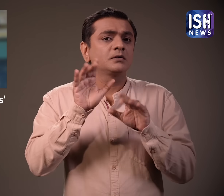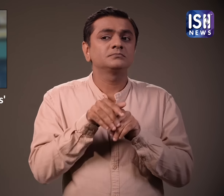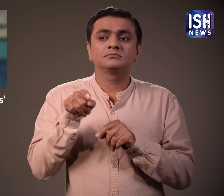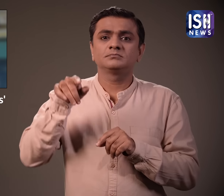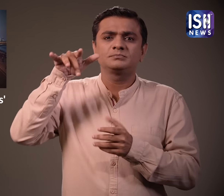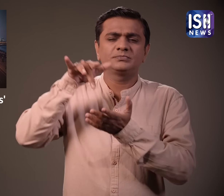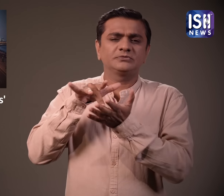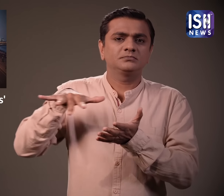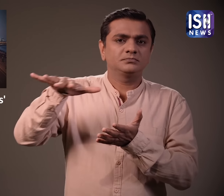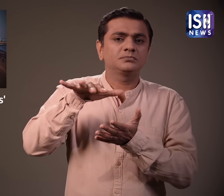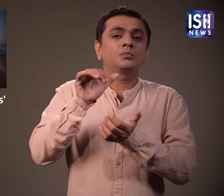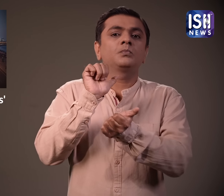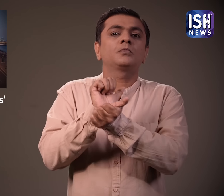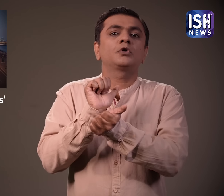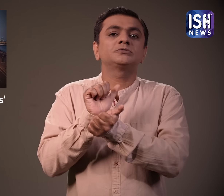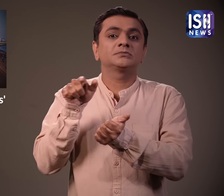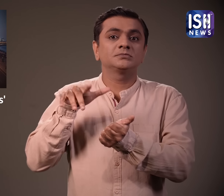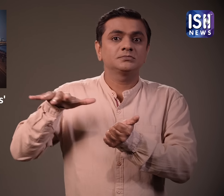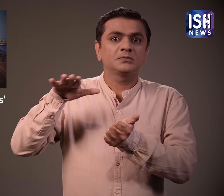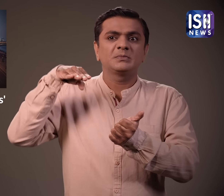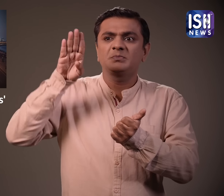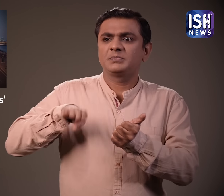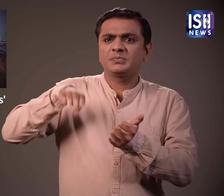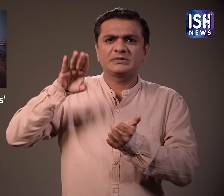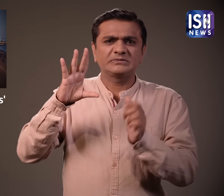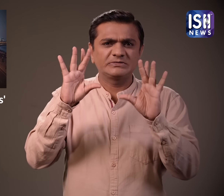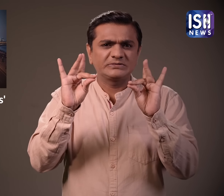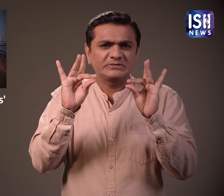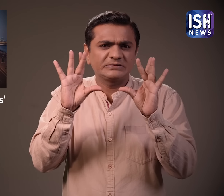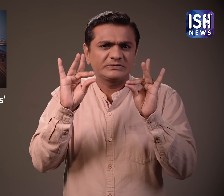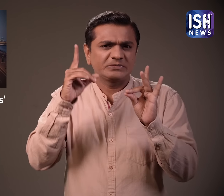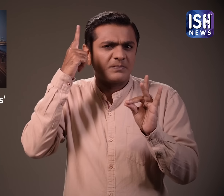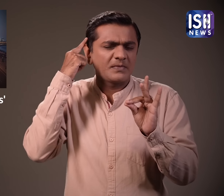इसका नाम काला चोकी इसके लिए रखा गया क्योंकि वहां एक पुलिस चोकी थी,